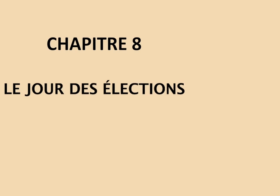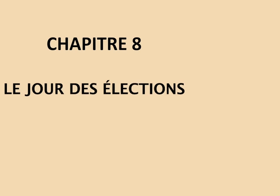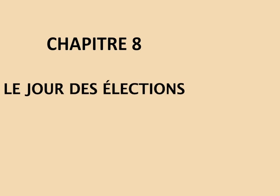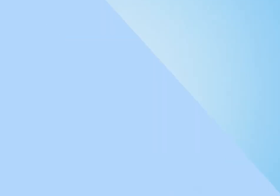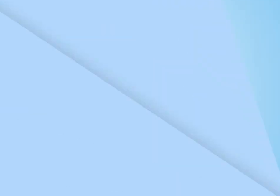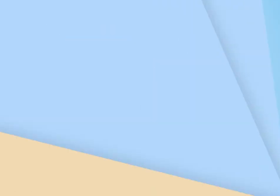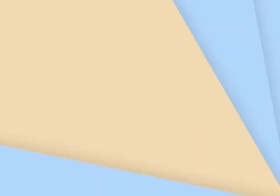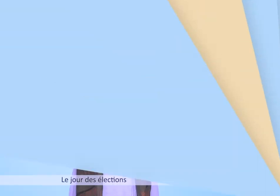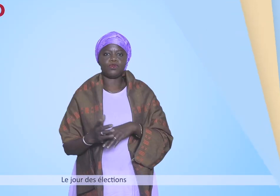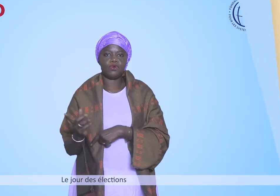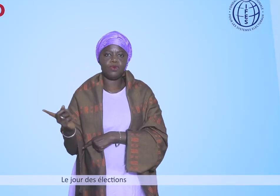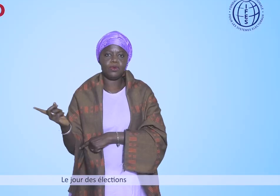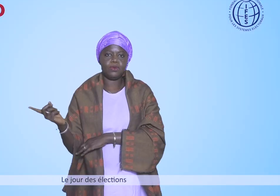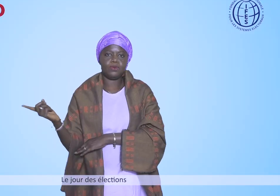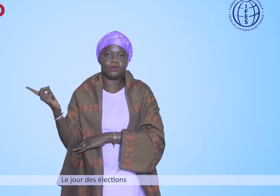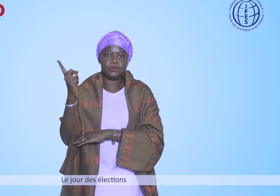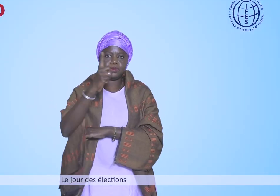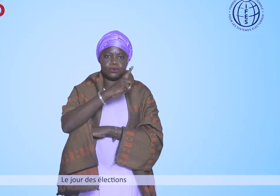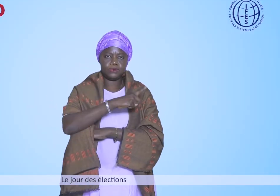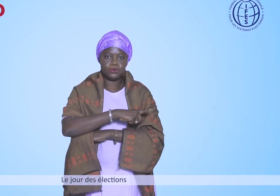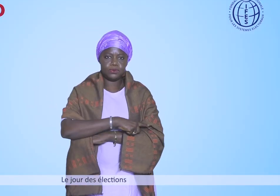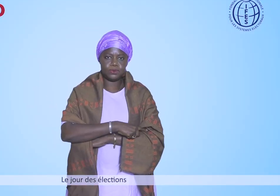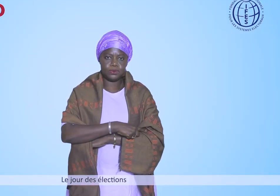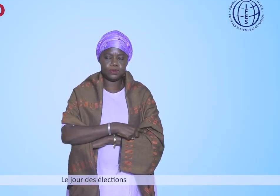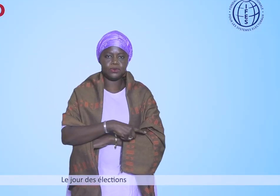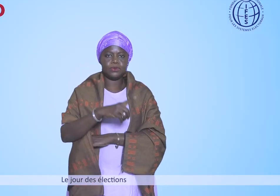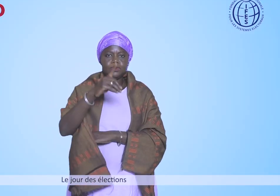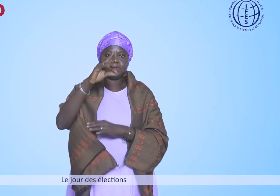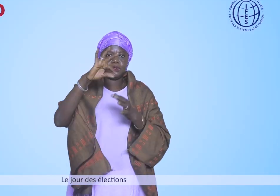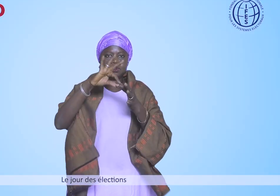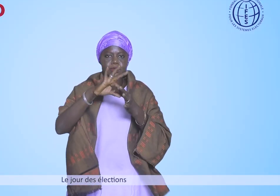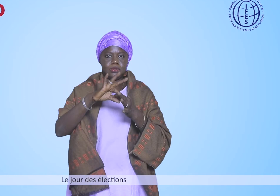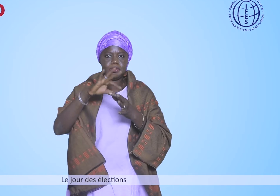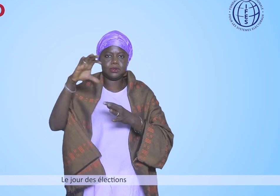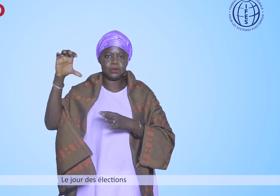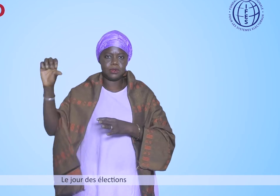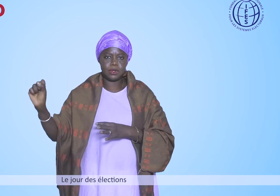Le jour des élections Le jour des